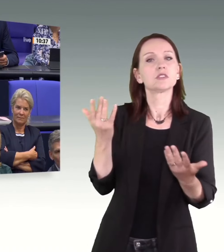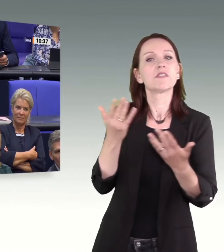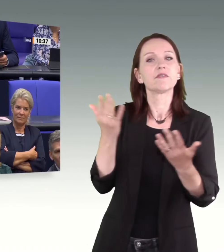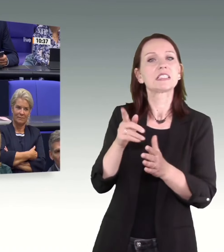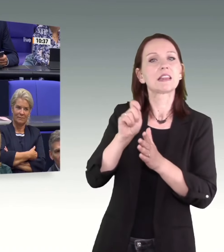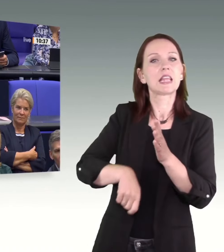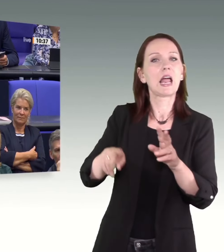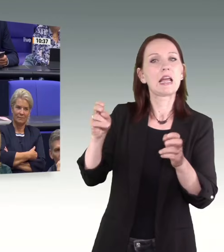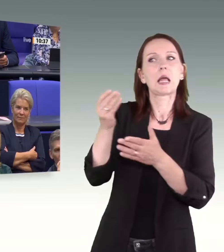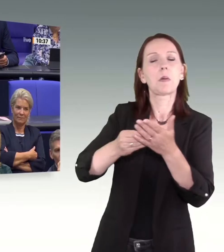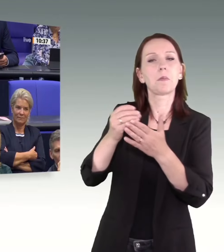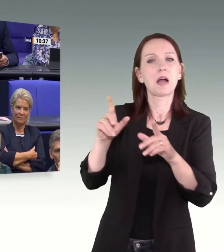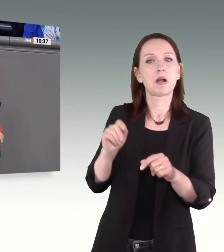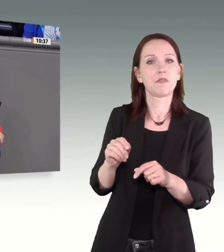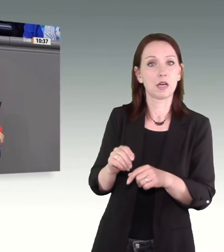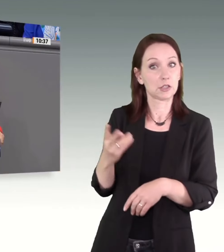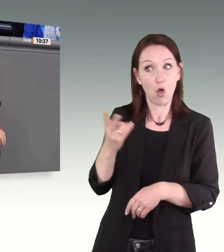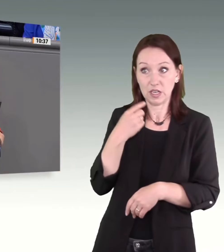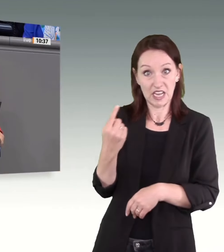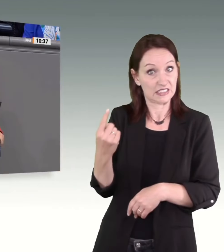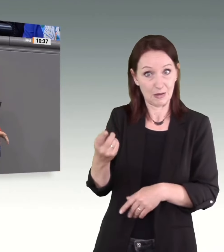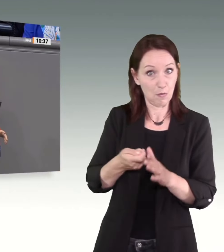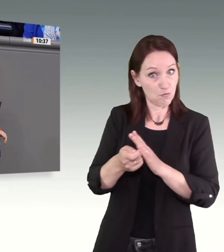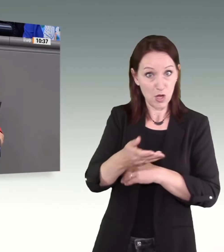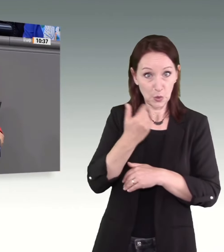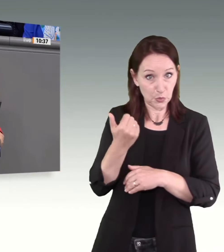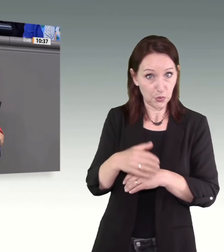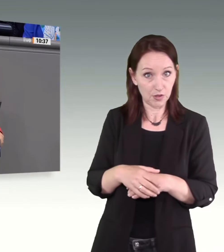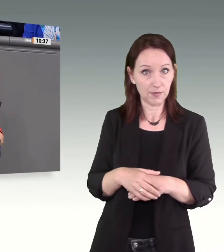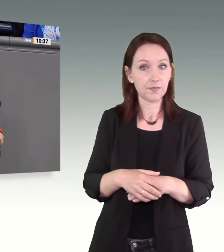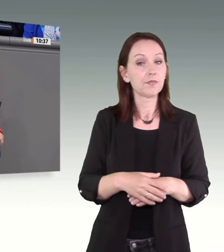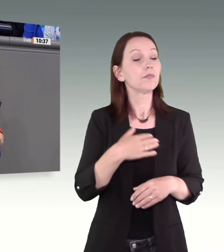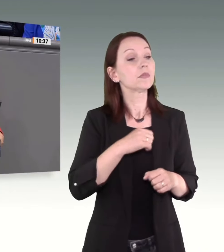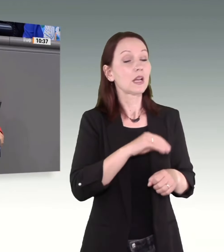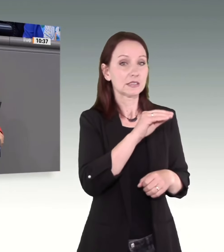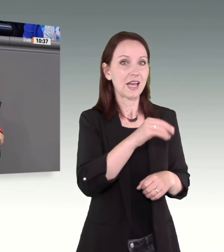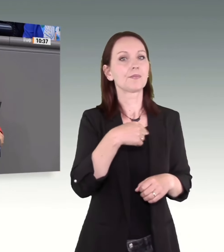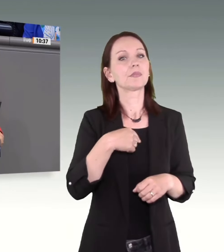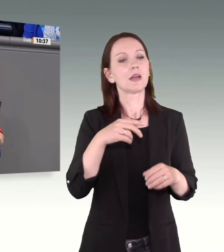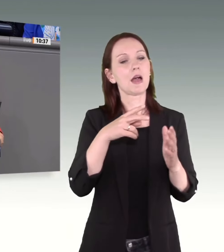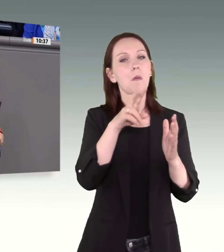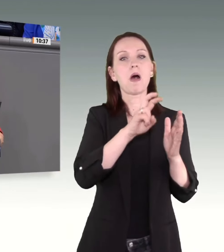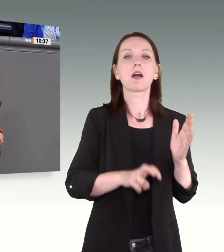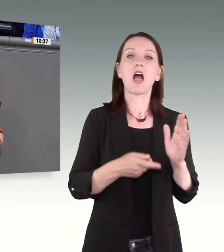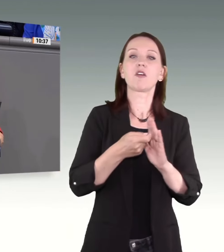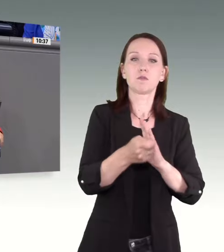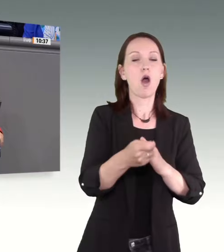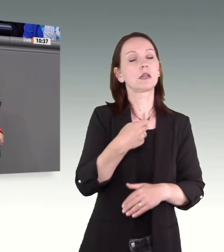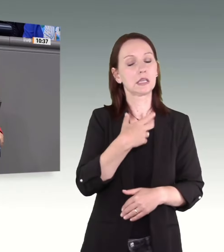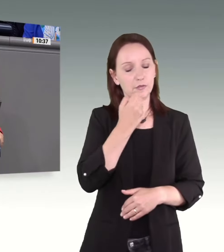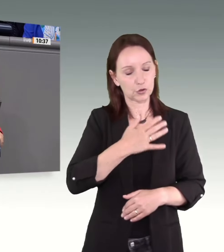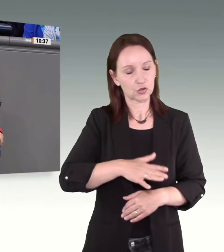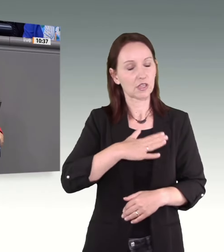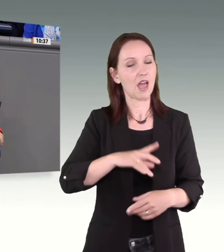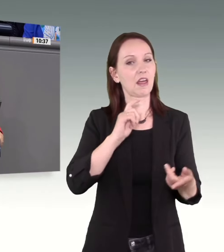Ich kann zu Ihnen sagen, dass wir sehr gerne den Mordparagrafen reformieren würden, weil wir durchaus Handlungsbedarf sehen.